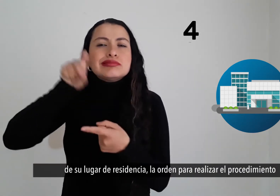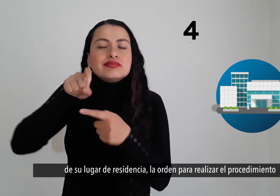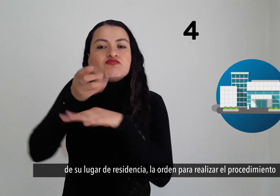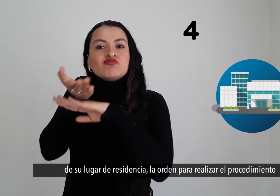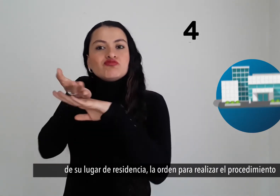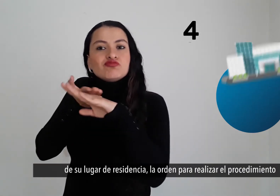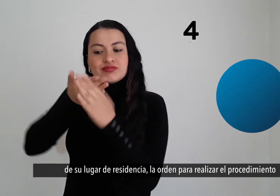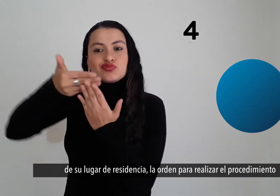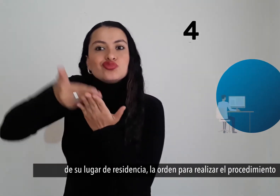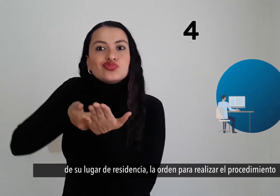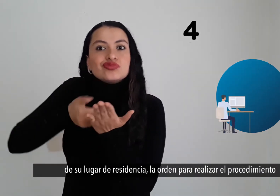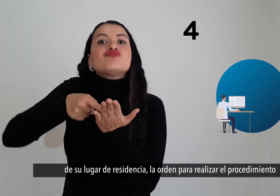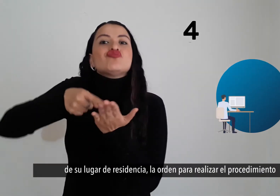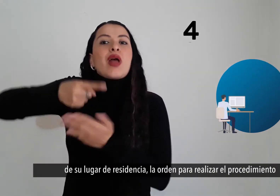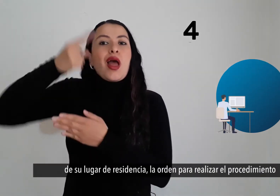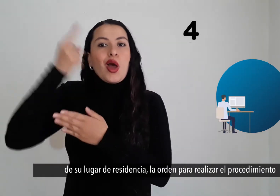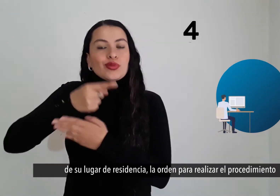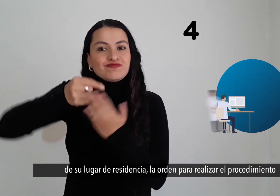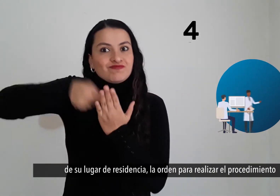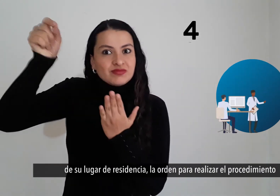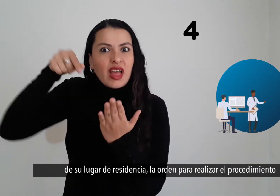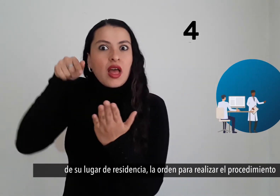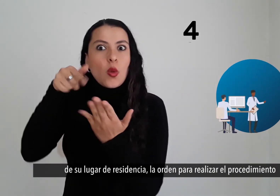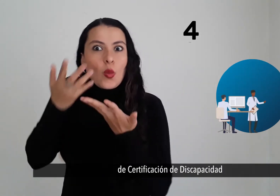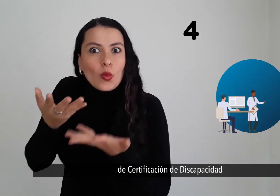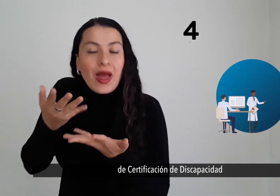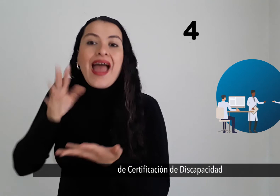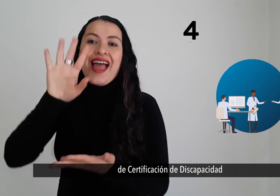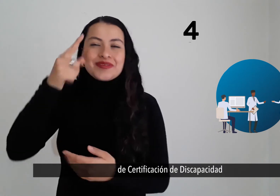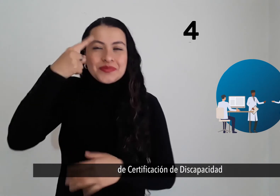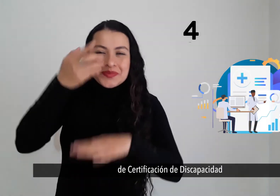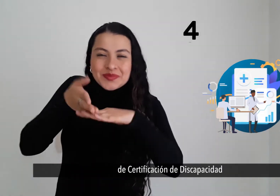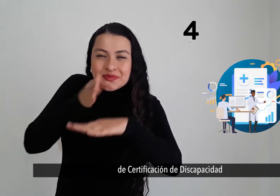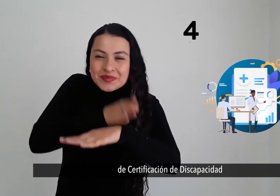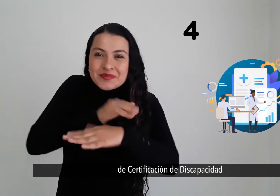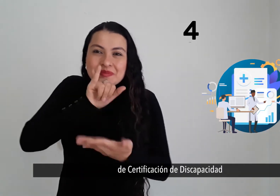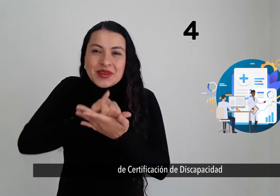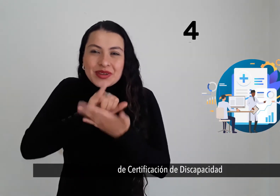La orden Para realizar el procedimiento de certificación de discapacidad